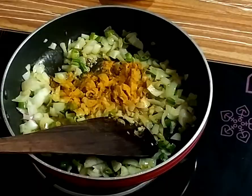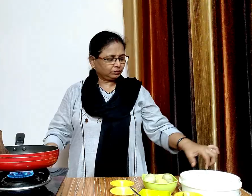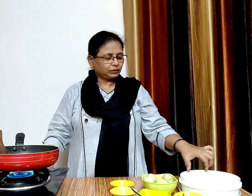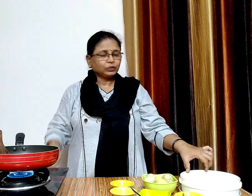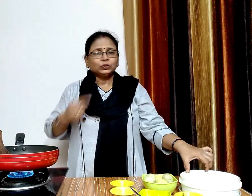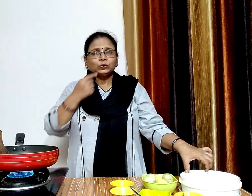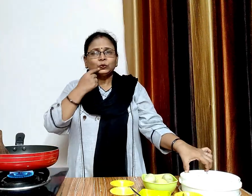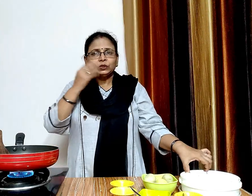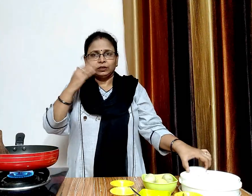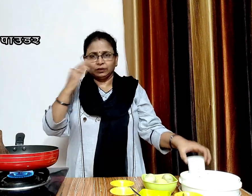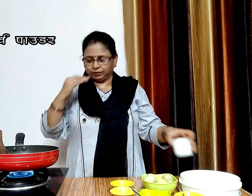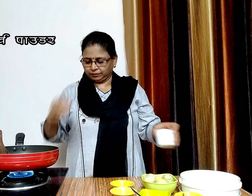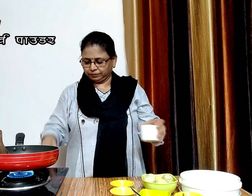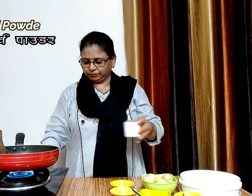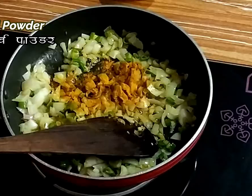आधी चमच लाल मिर्च पाउडर